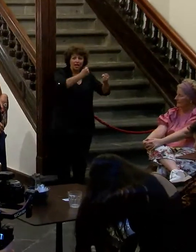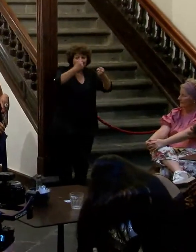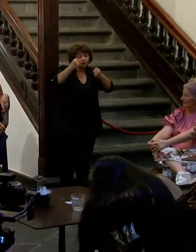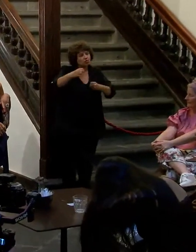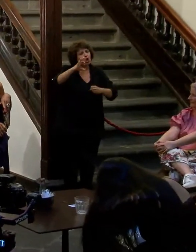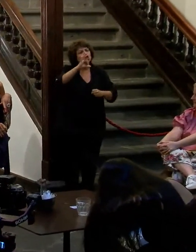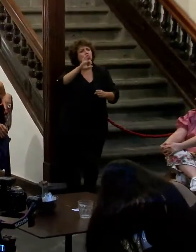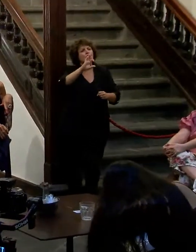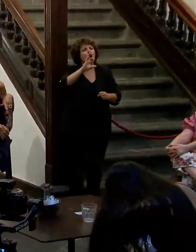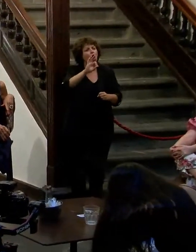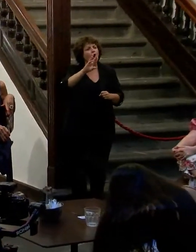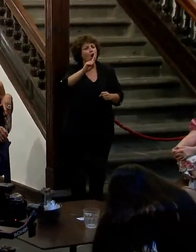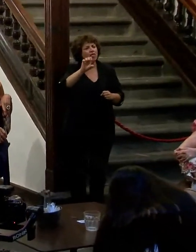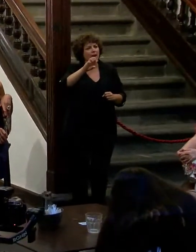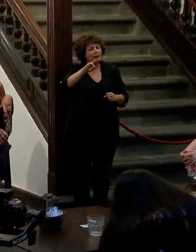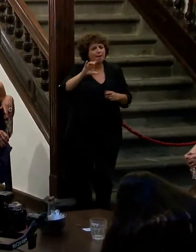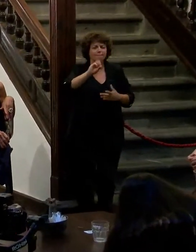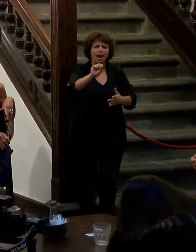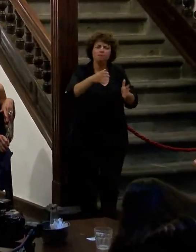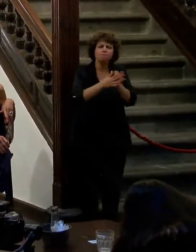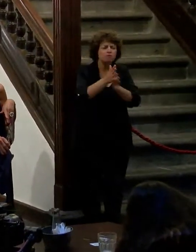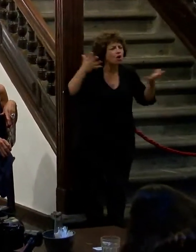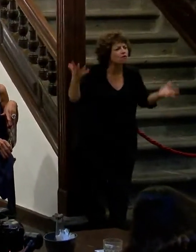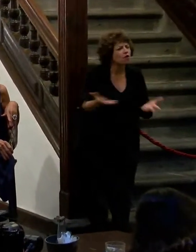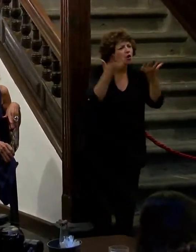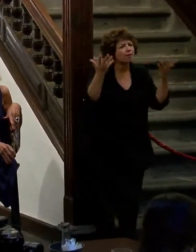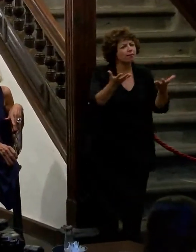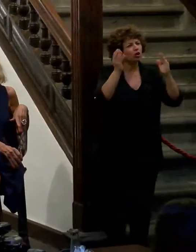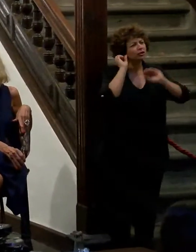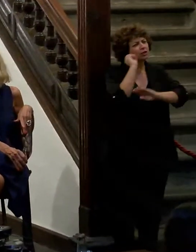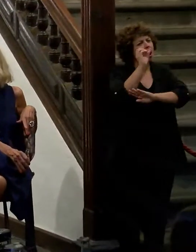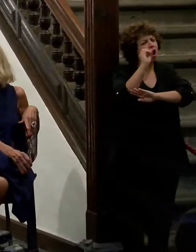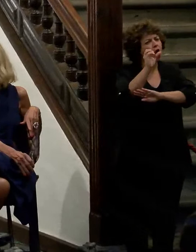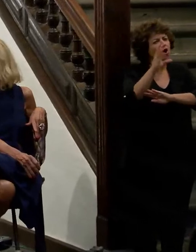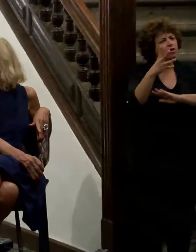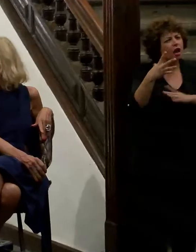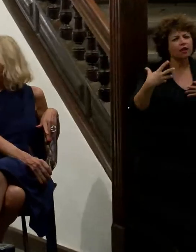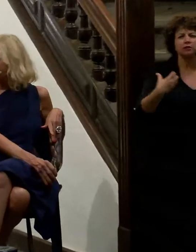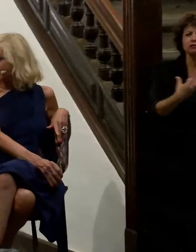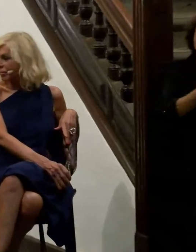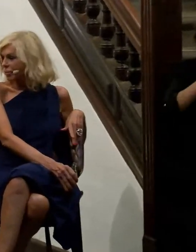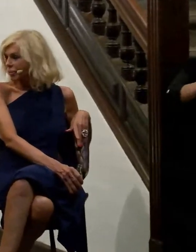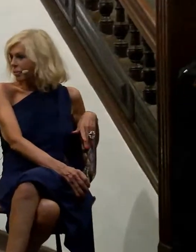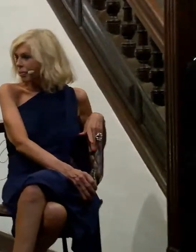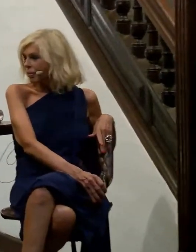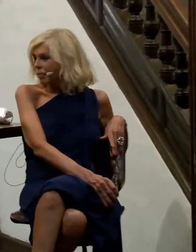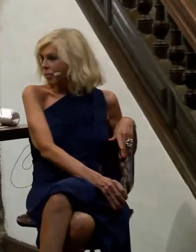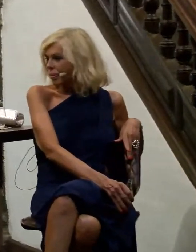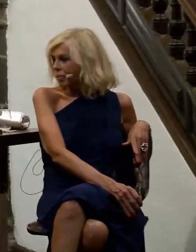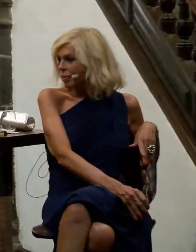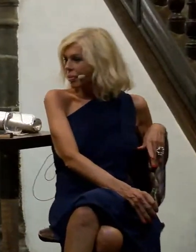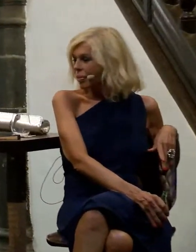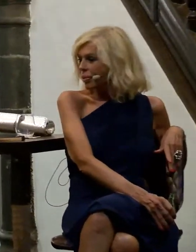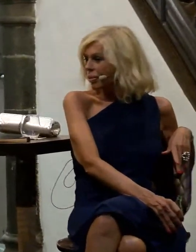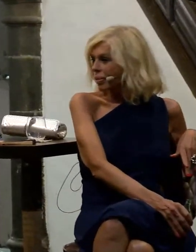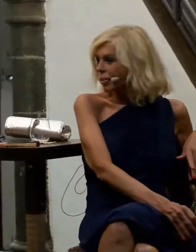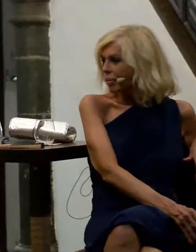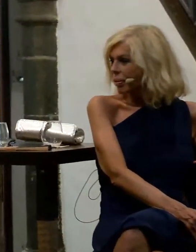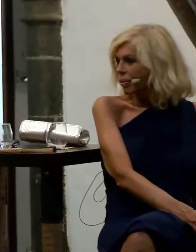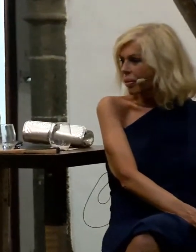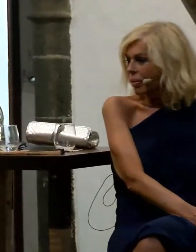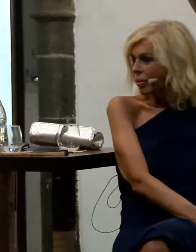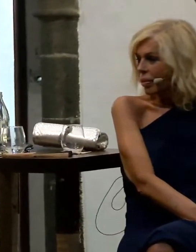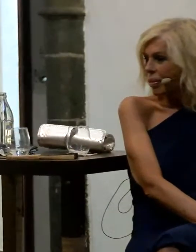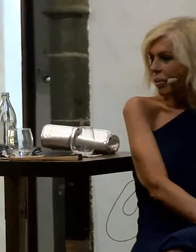Sobepal promovemos con esta jornada pues toda esa sensibilidad en la ciudadanía de manera que